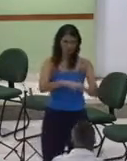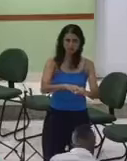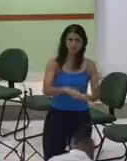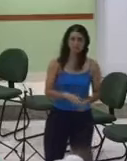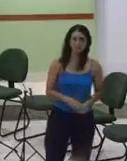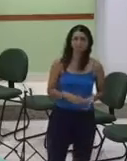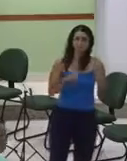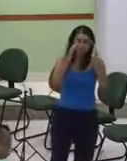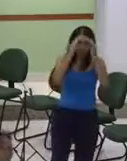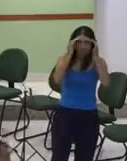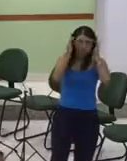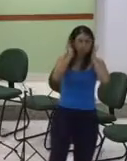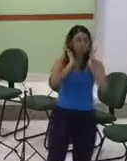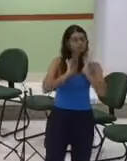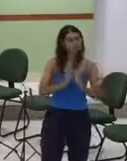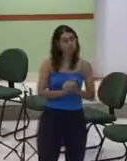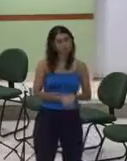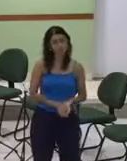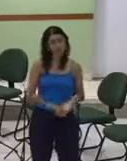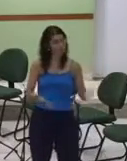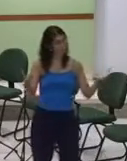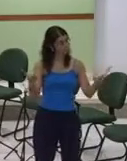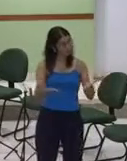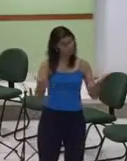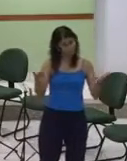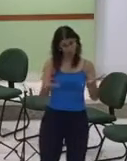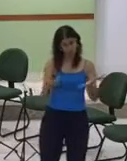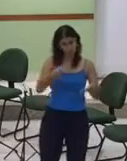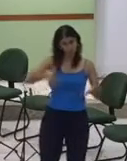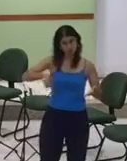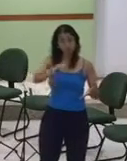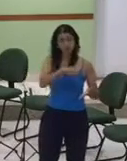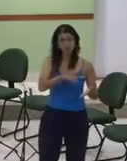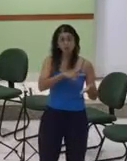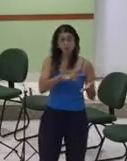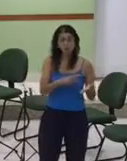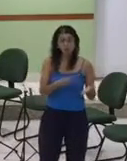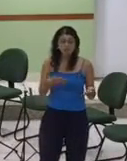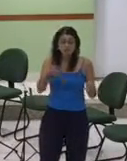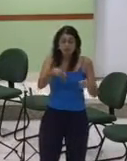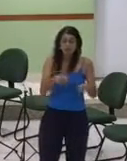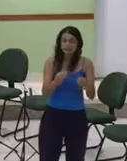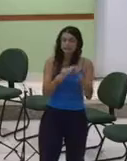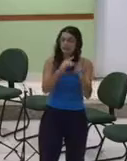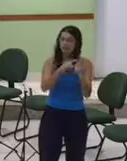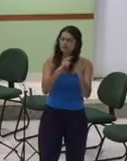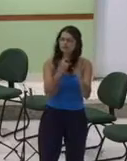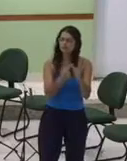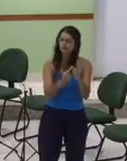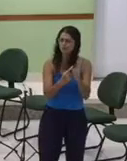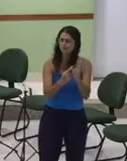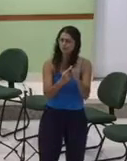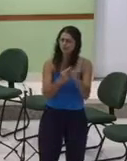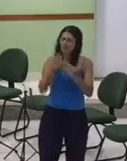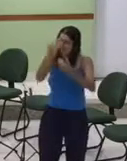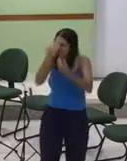virmos aqui para glorificar o nosso Deus para render a Ele os nossos louvores a nossa